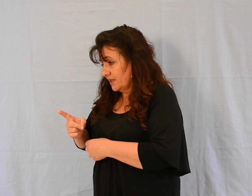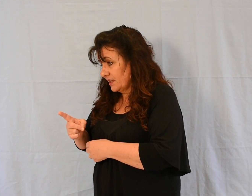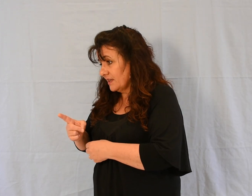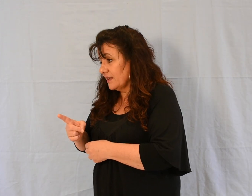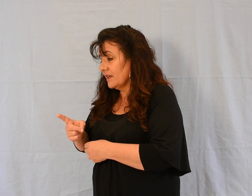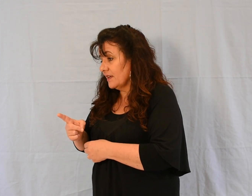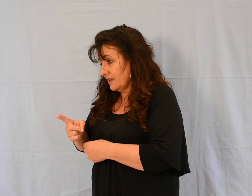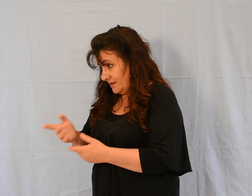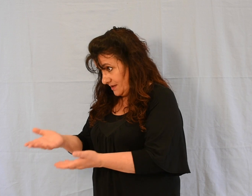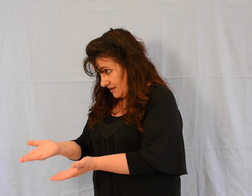lève-toi.